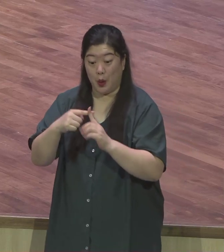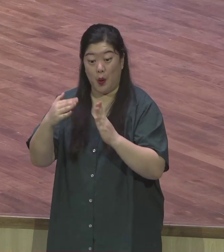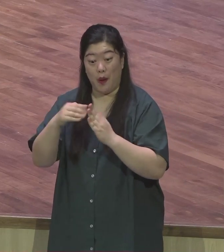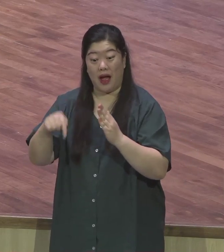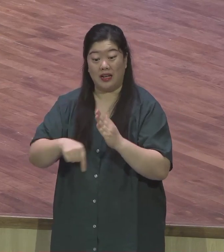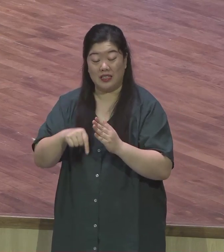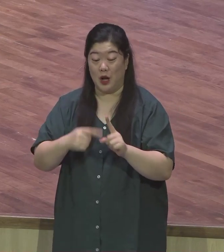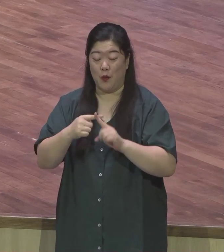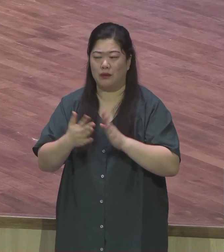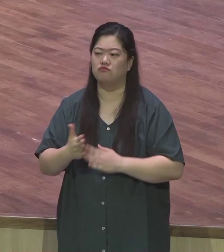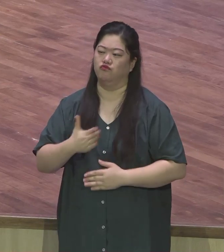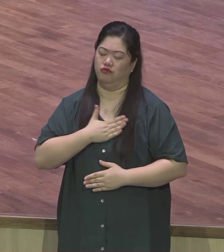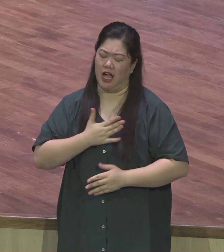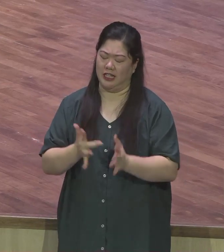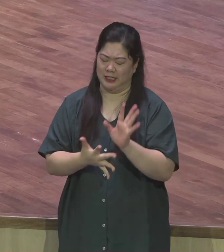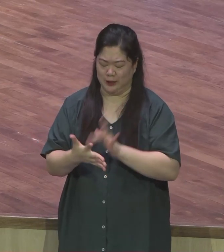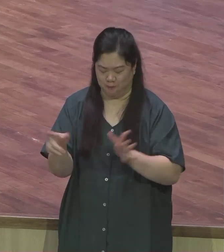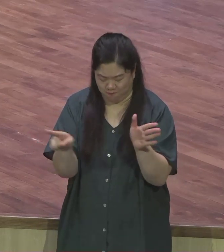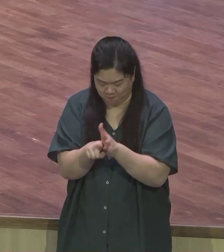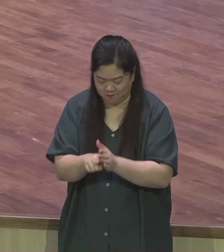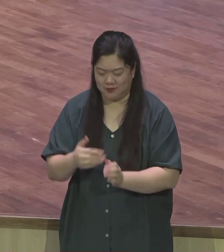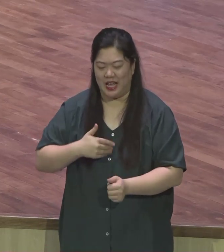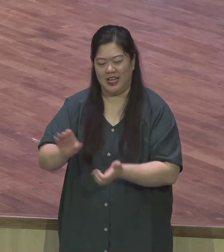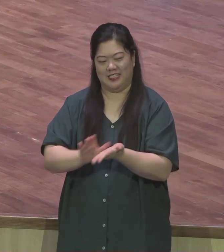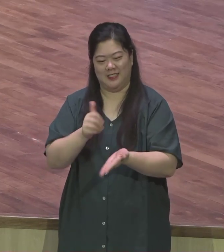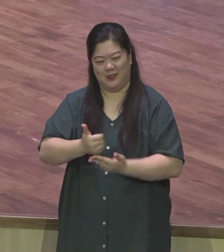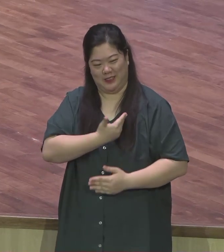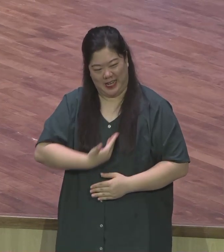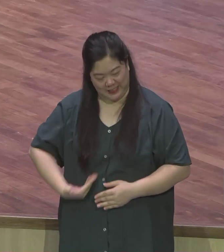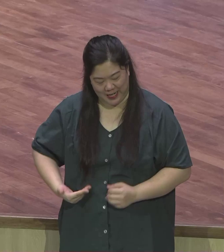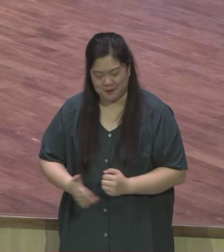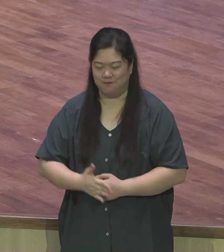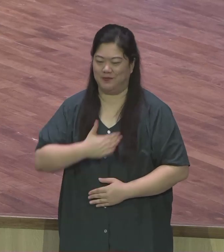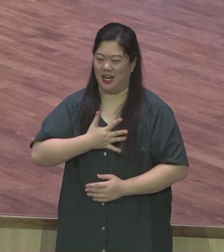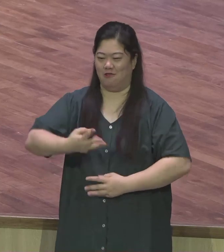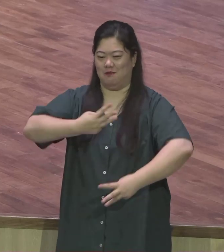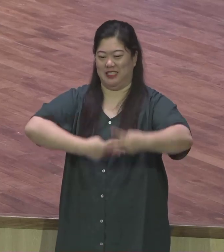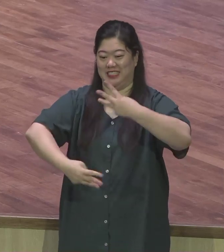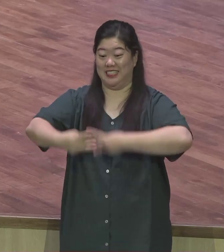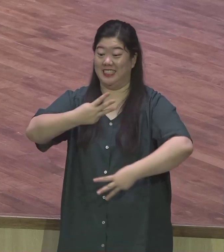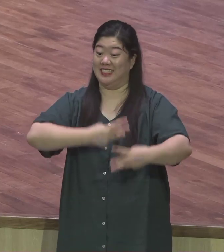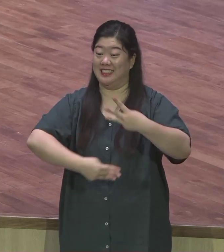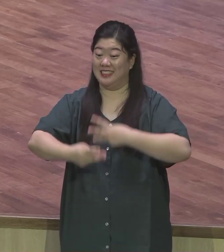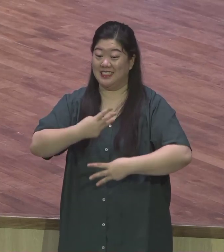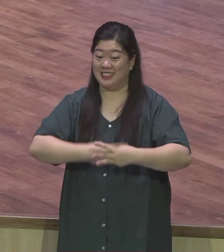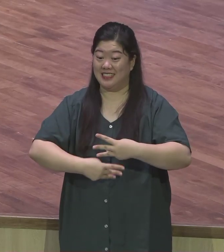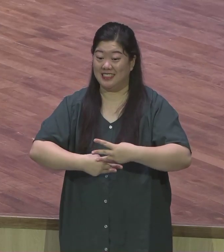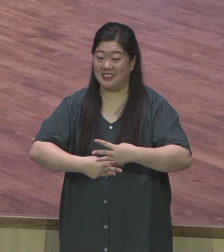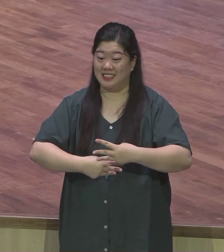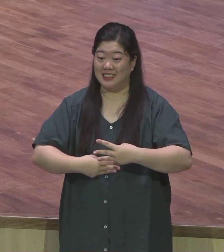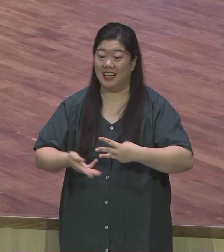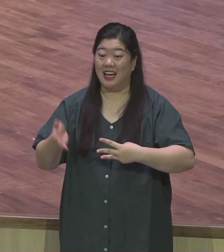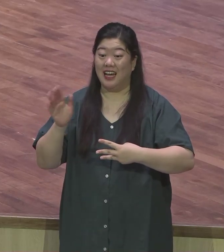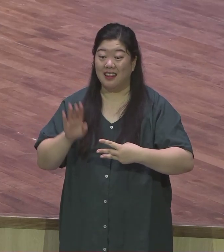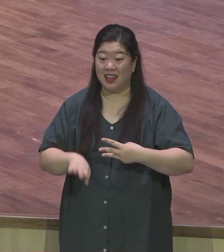정작 우리가 현장에 나가보면 랩런트라고 해서 우리를 조금 더 취업을 하는데 점수 더 주는 법은 절대 없습니다